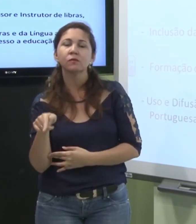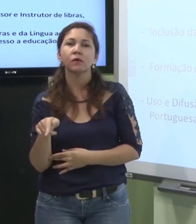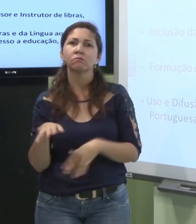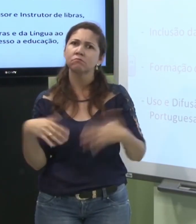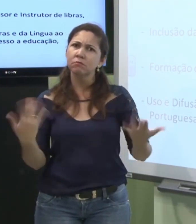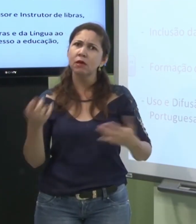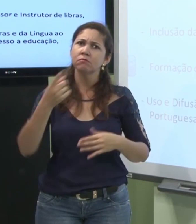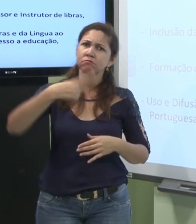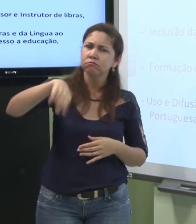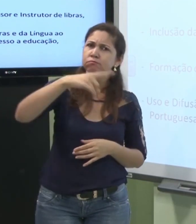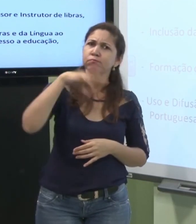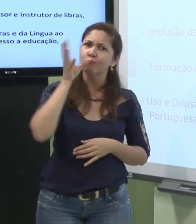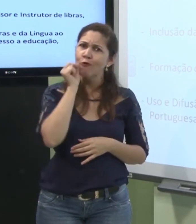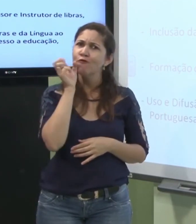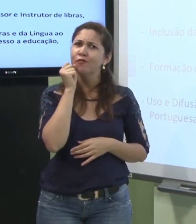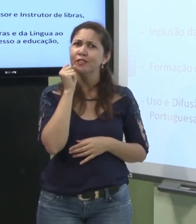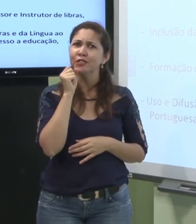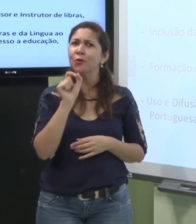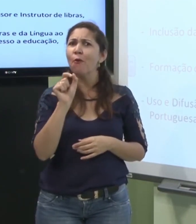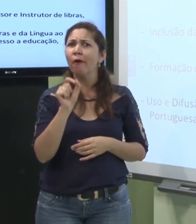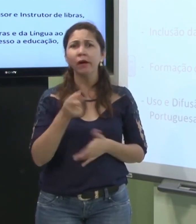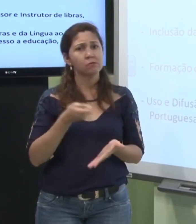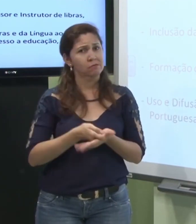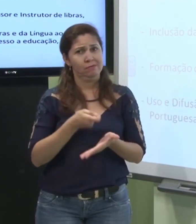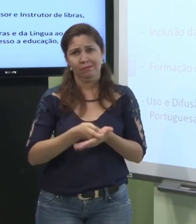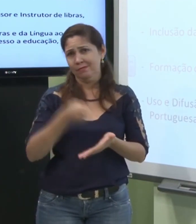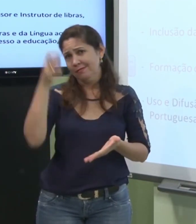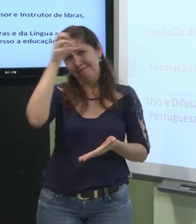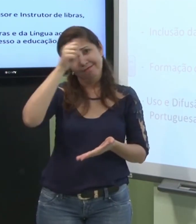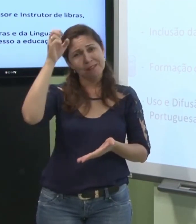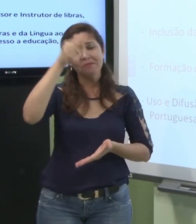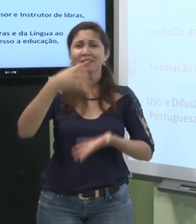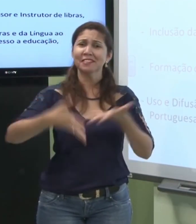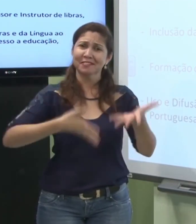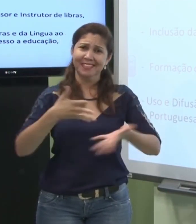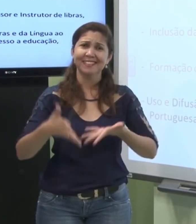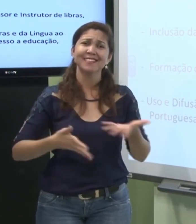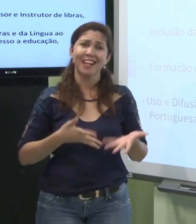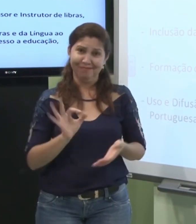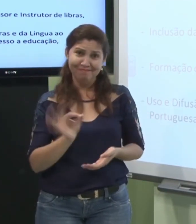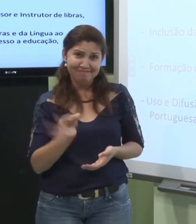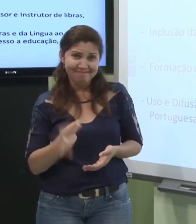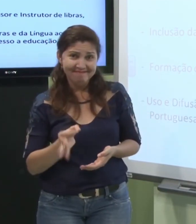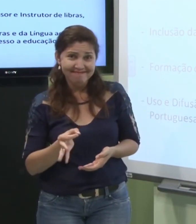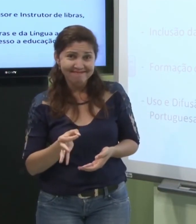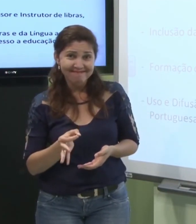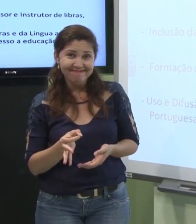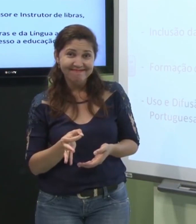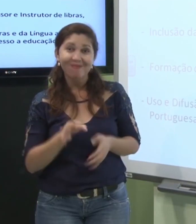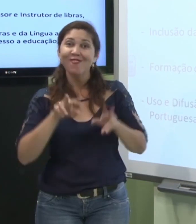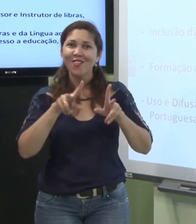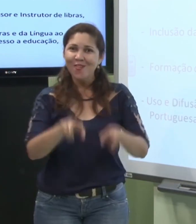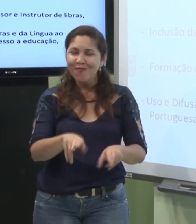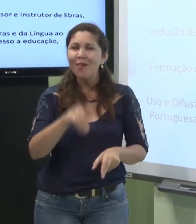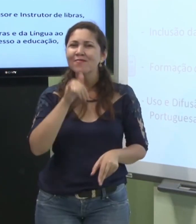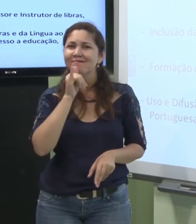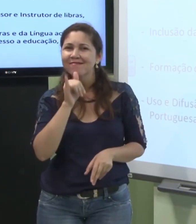tornou a segunda língua do brasileiro então o brasileiro precisa aprender a língua de sinais correto